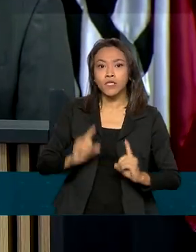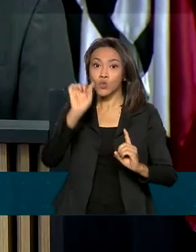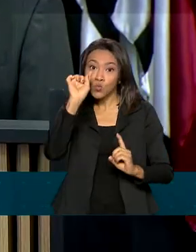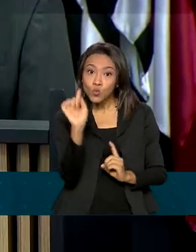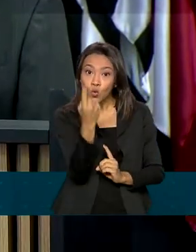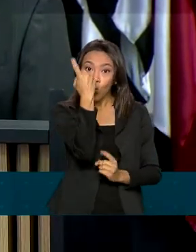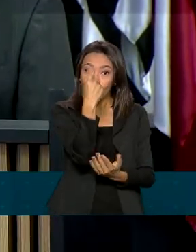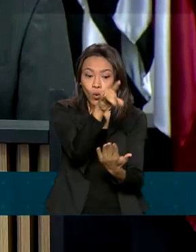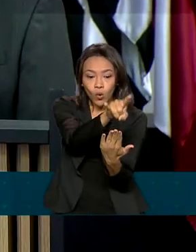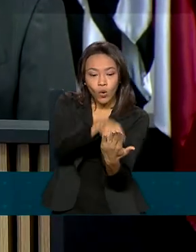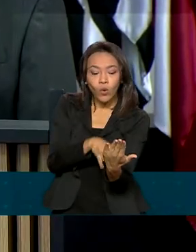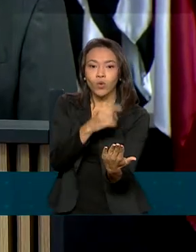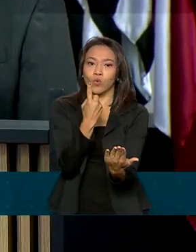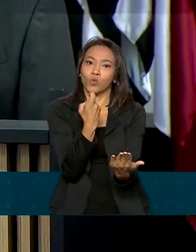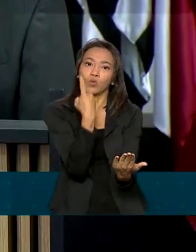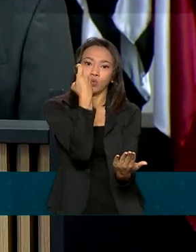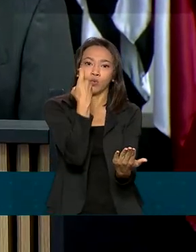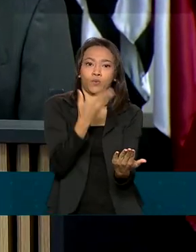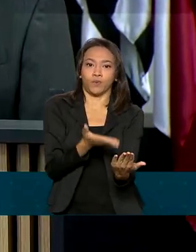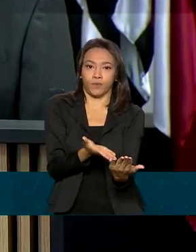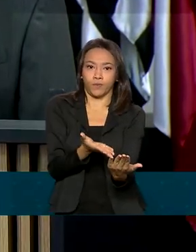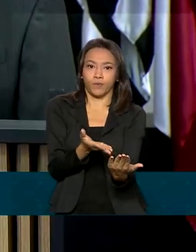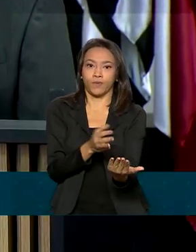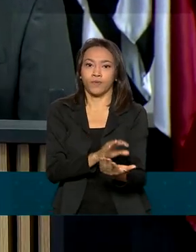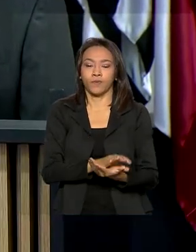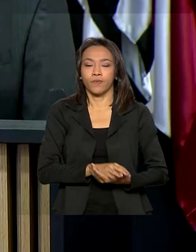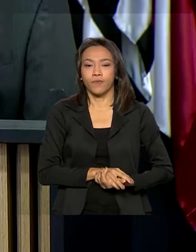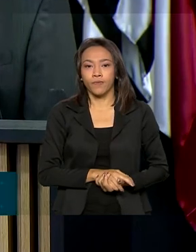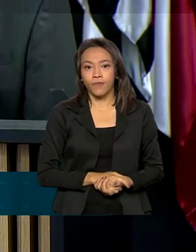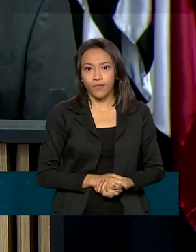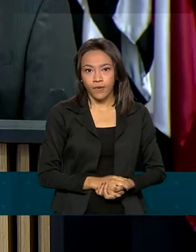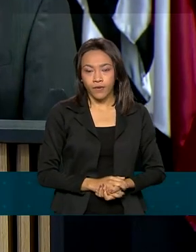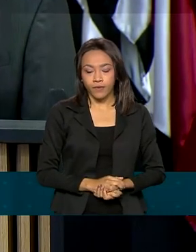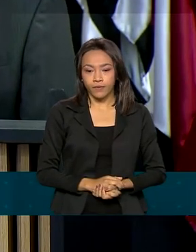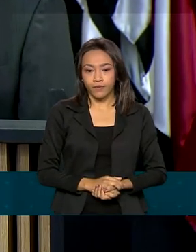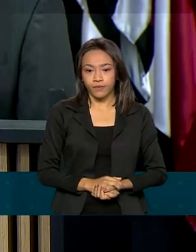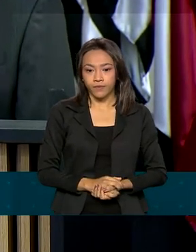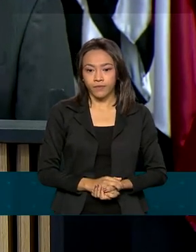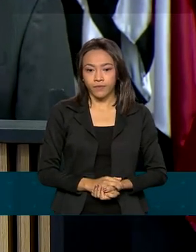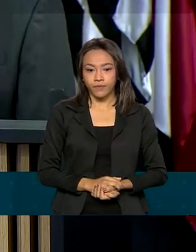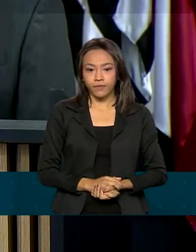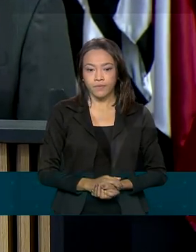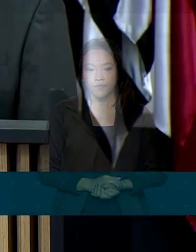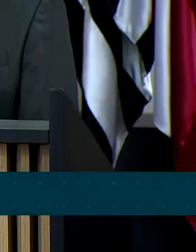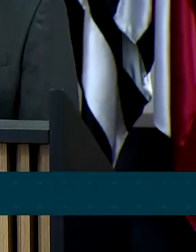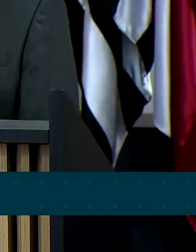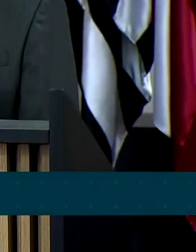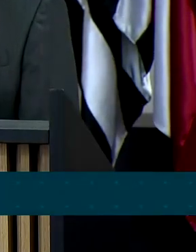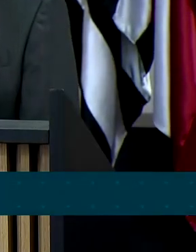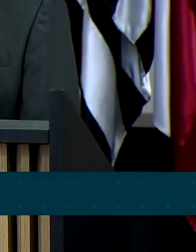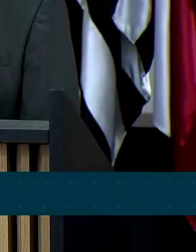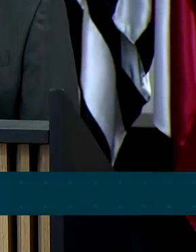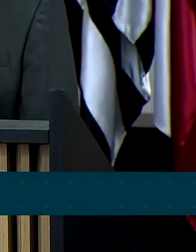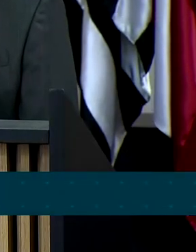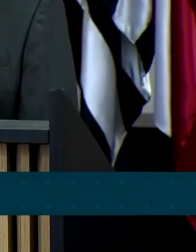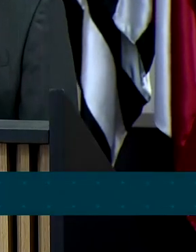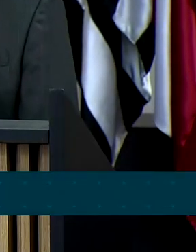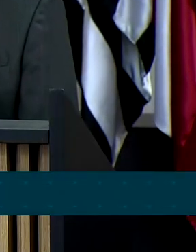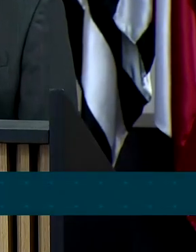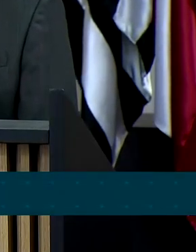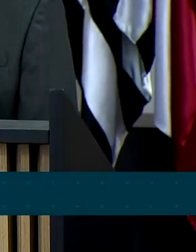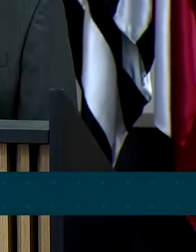registro eletrônico. O Cadastro terá, nessa primeira versão, a virtude de oferecer às pessoas com